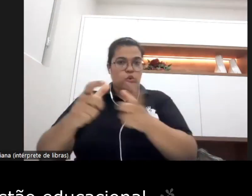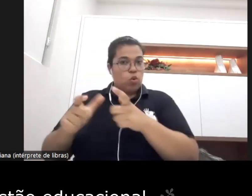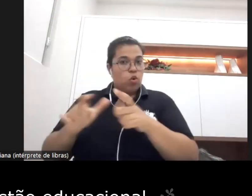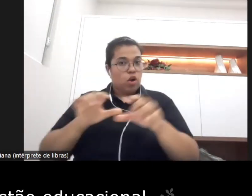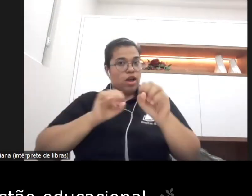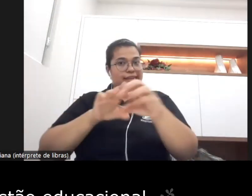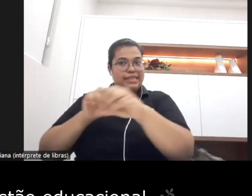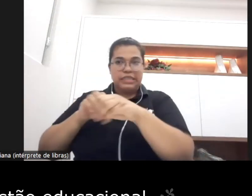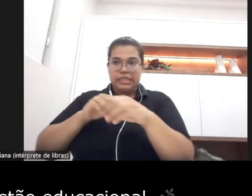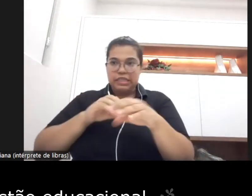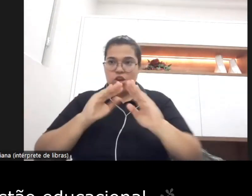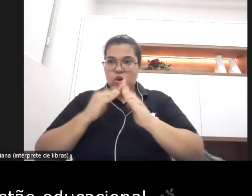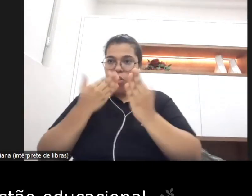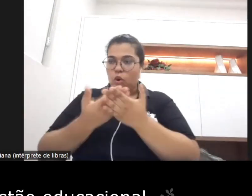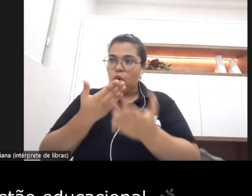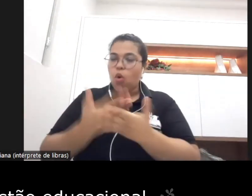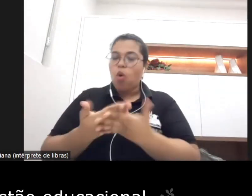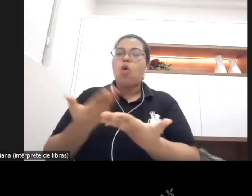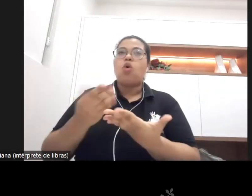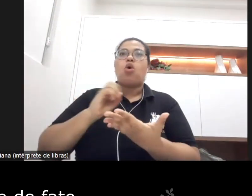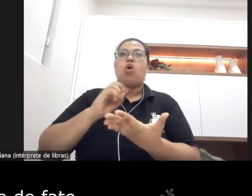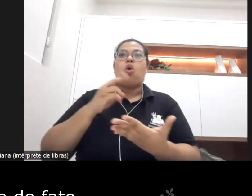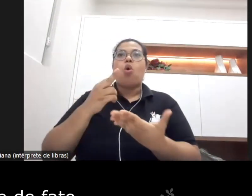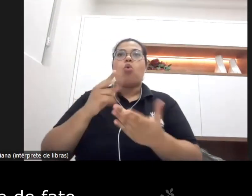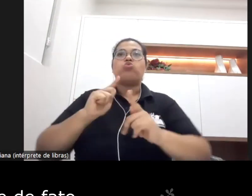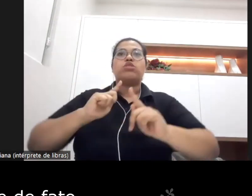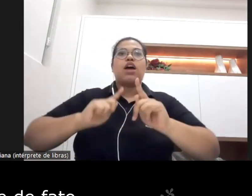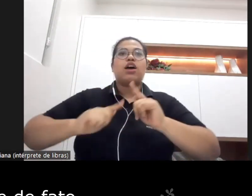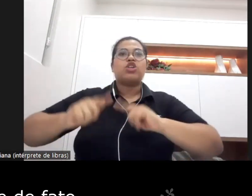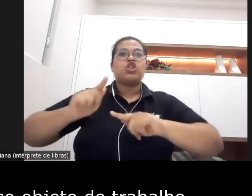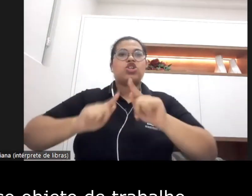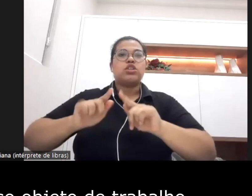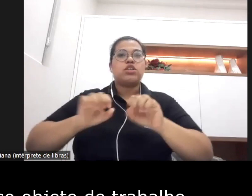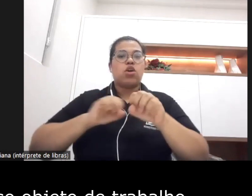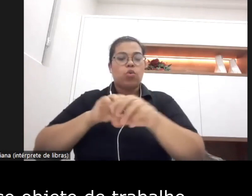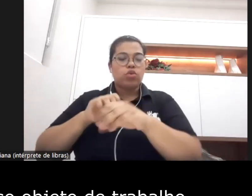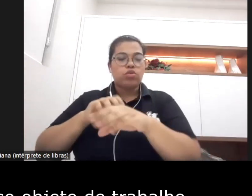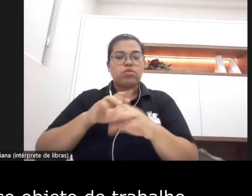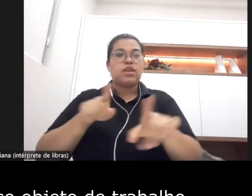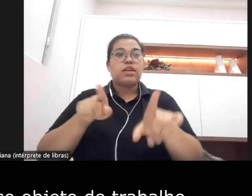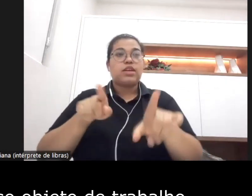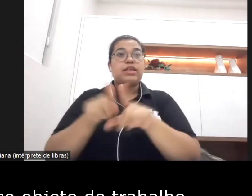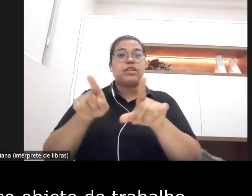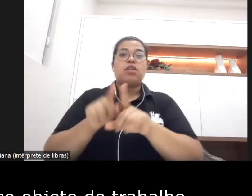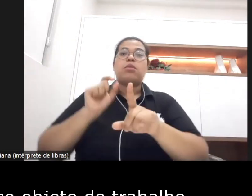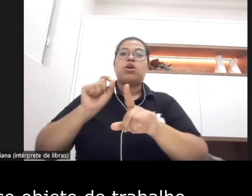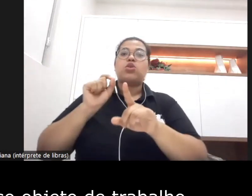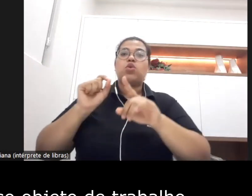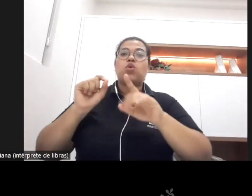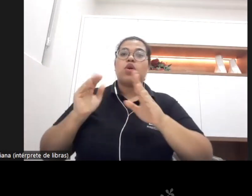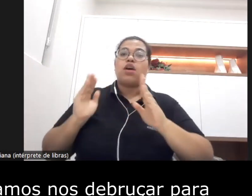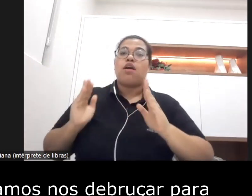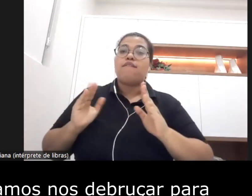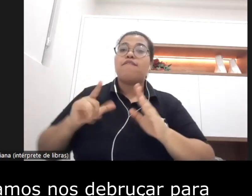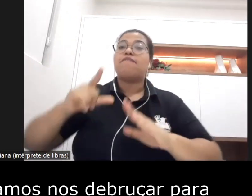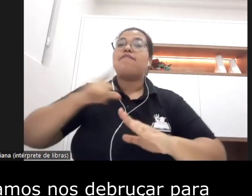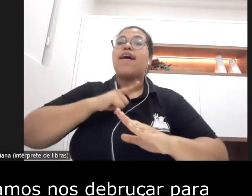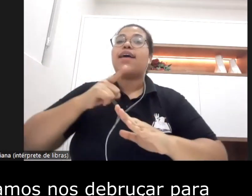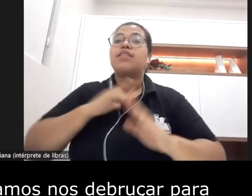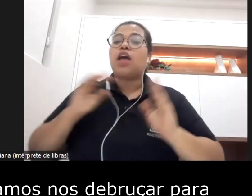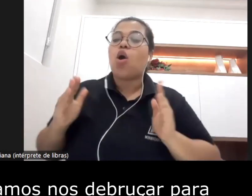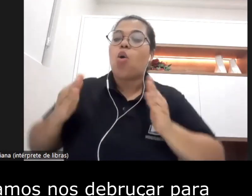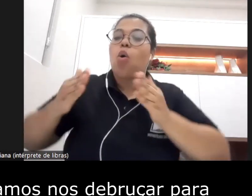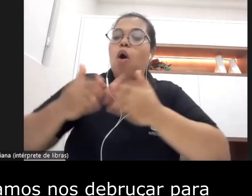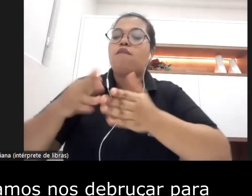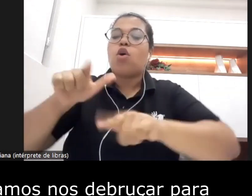campo da gestão educacional e aquilo que de fato vai se constituir no nosso objeto de trabalho naquilo